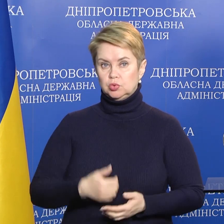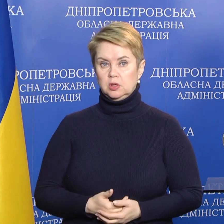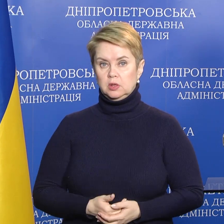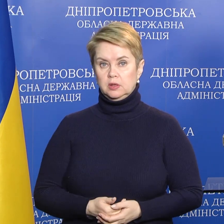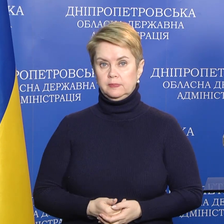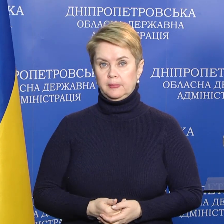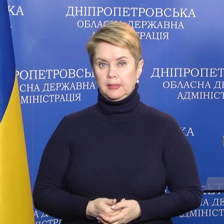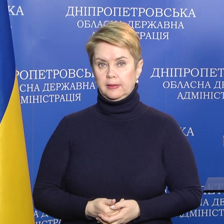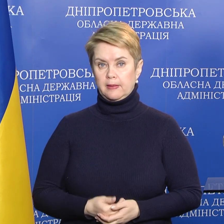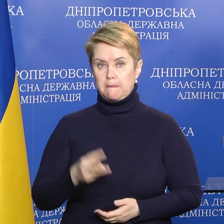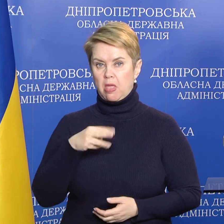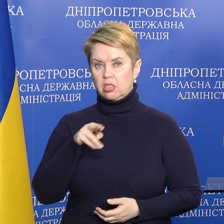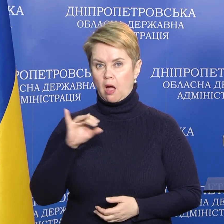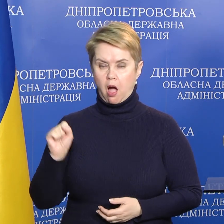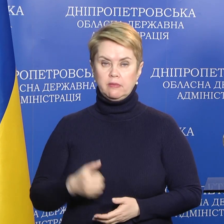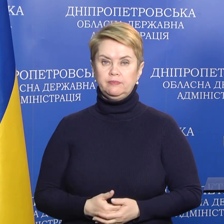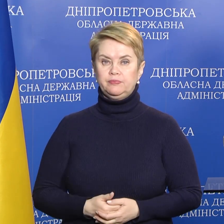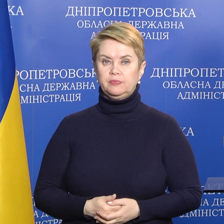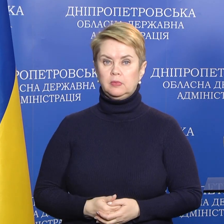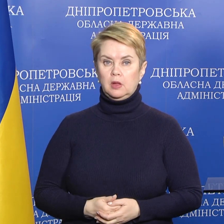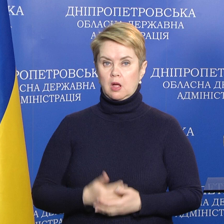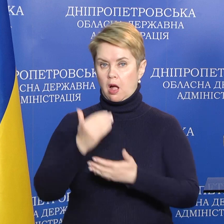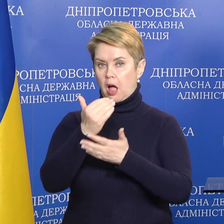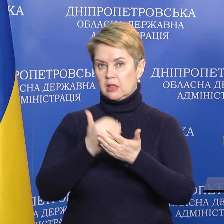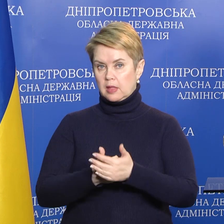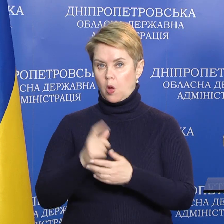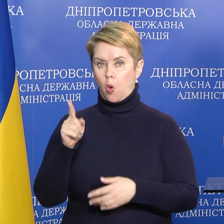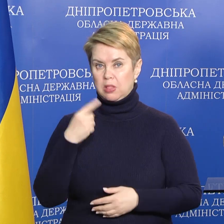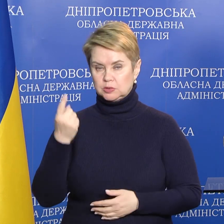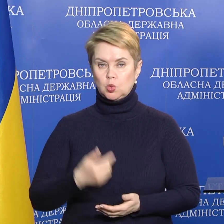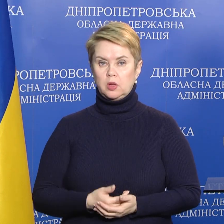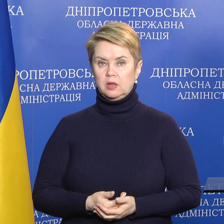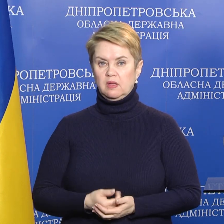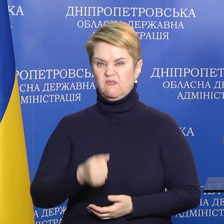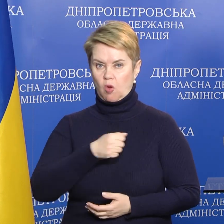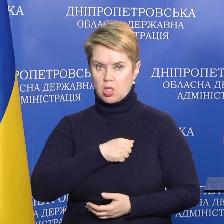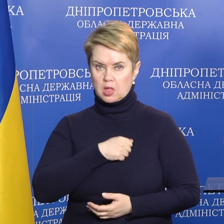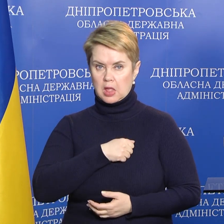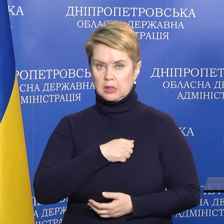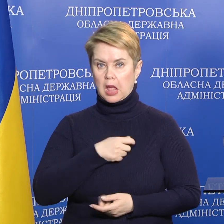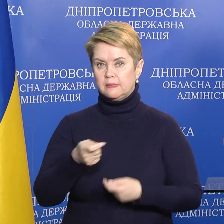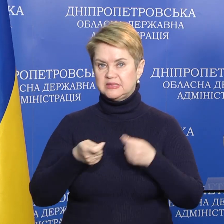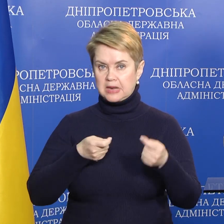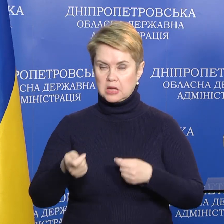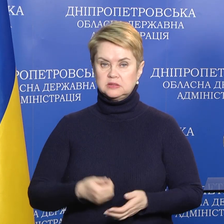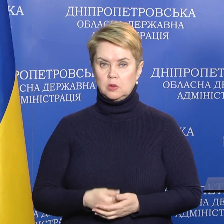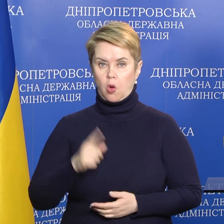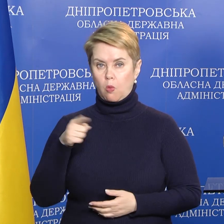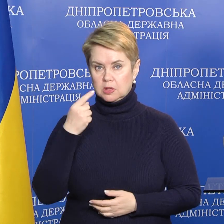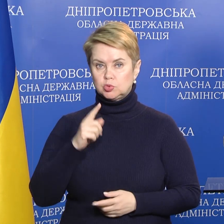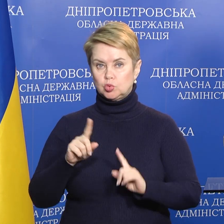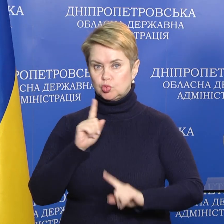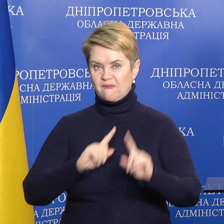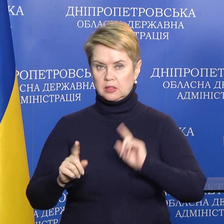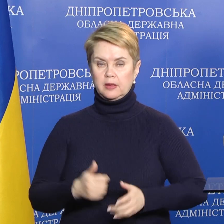медиа и каналы областной военной администрации, областного